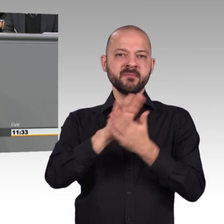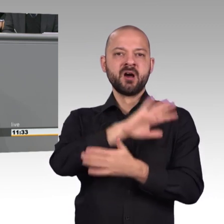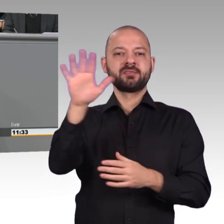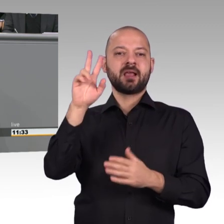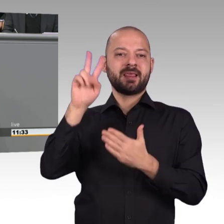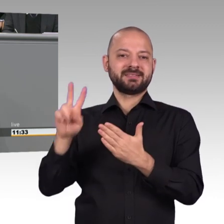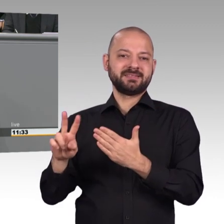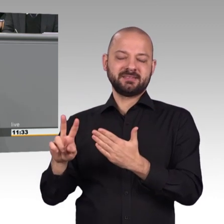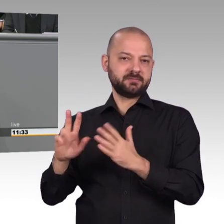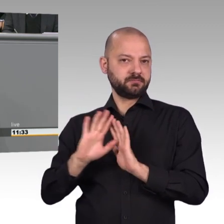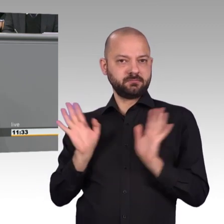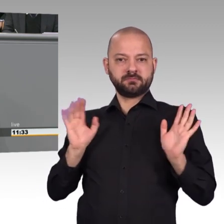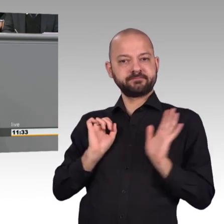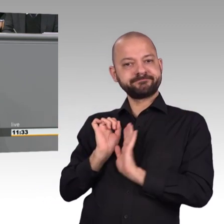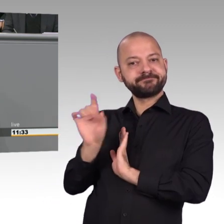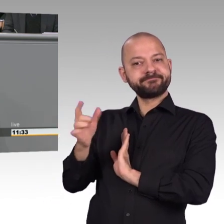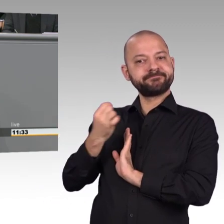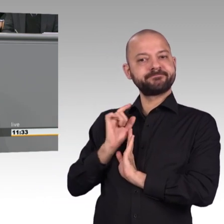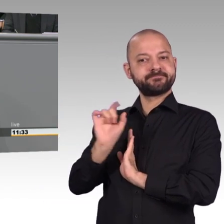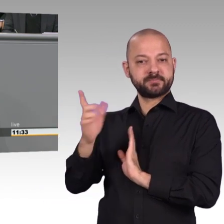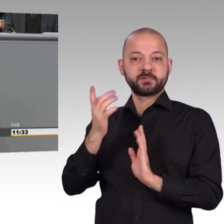auf diesem Weg alle Anstrengungen unternehmen, liebe Kolleginnen und Kollegen.